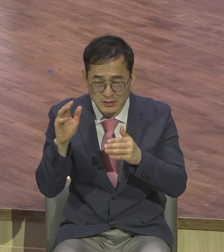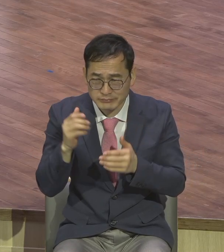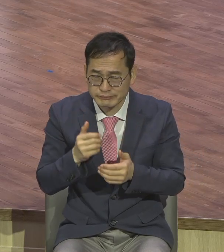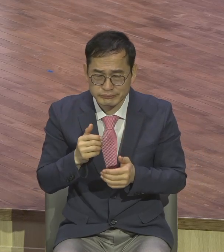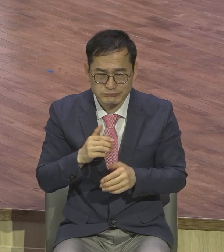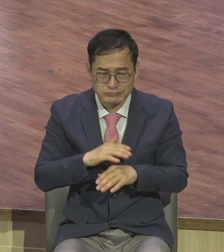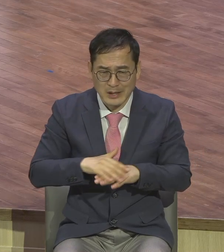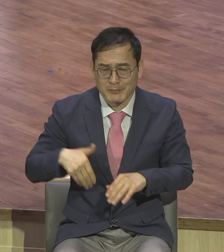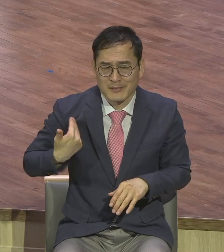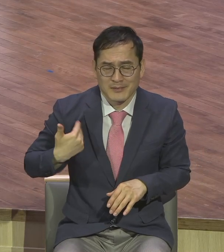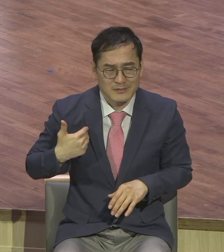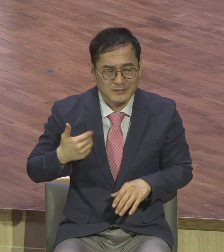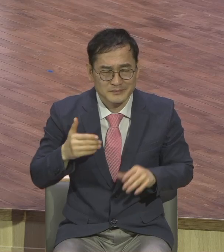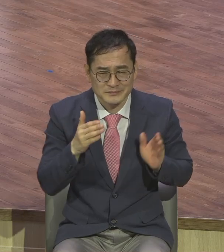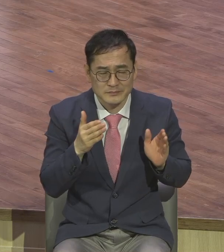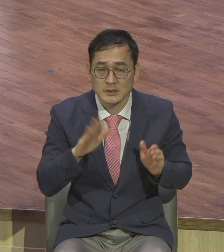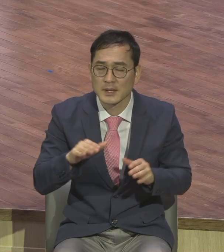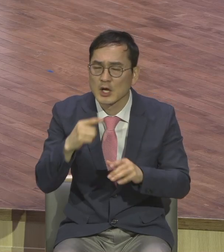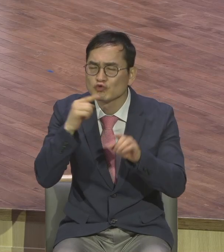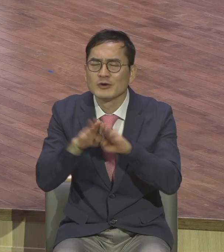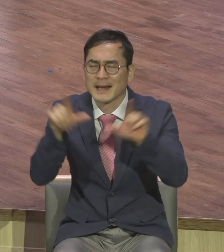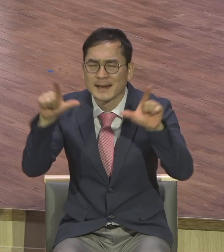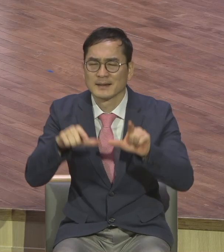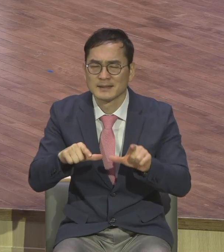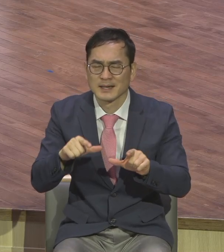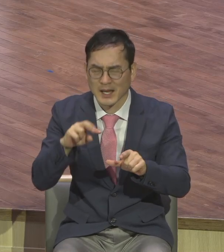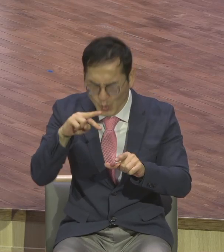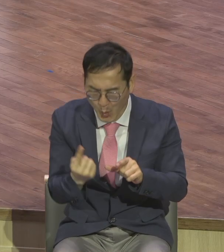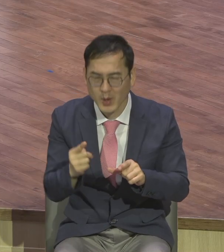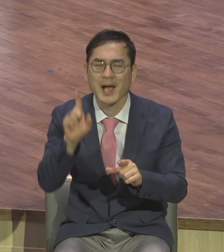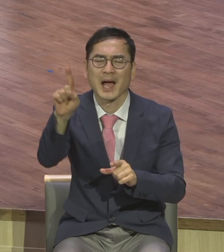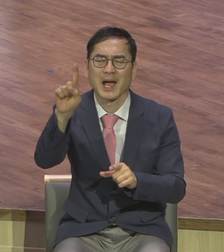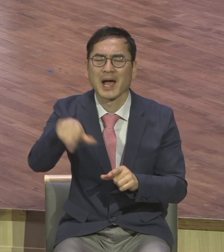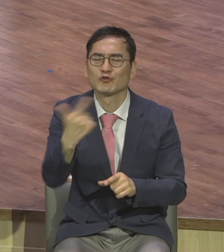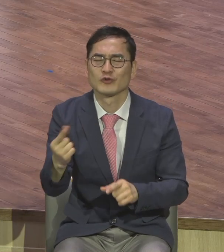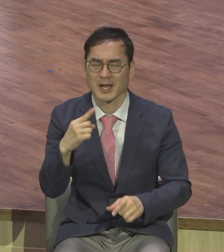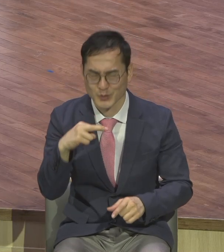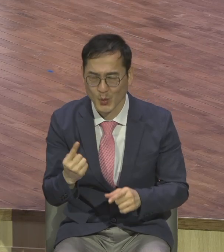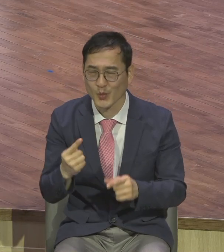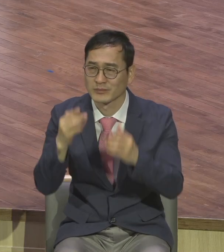좀 더 세련되게 좀 영적인 사람답게 살아봐라.